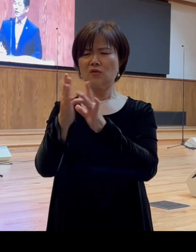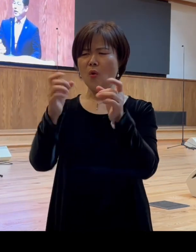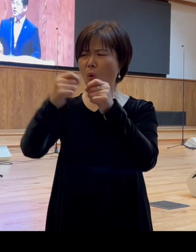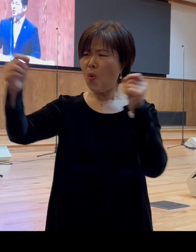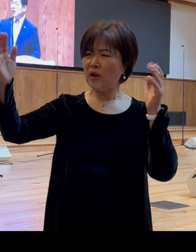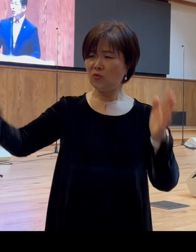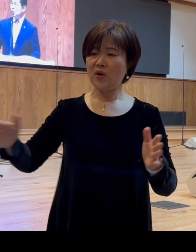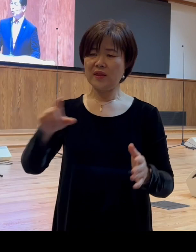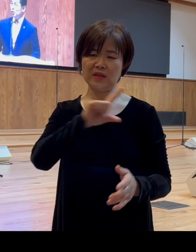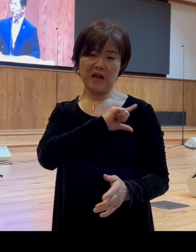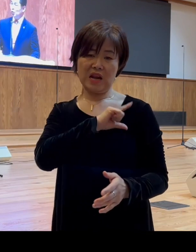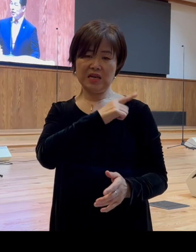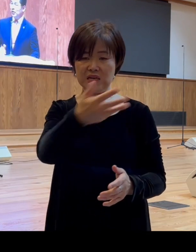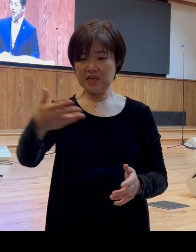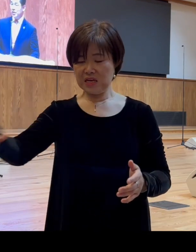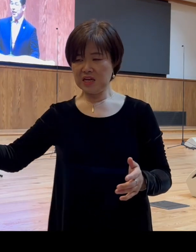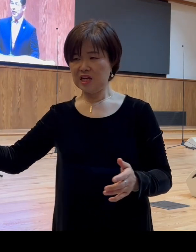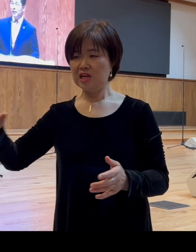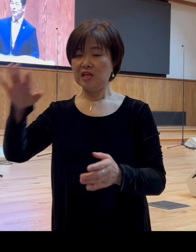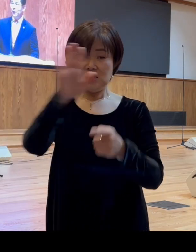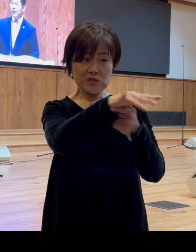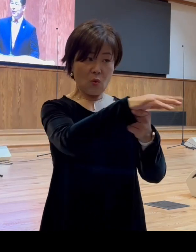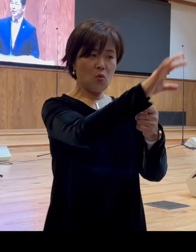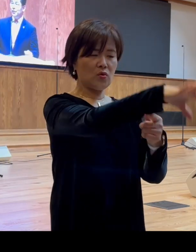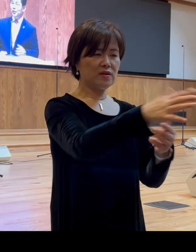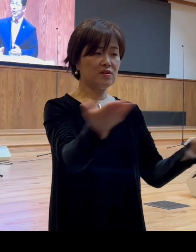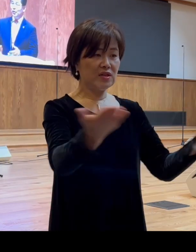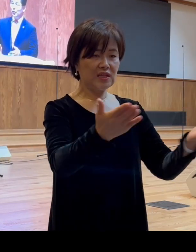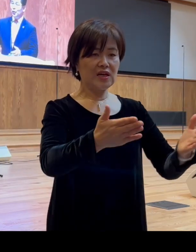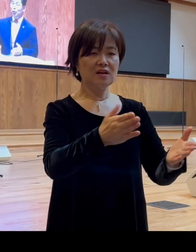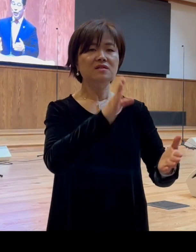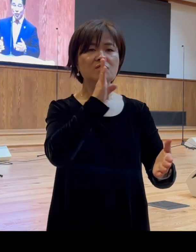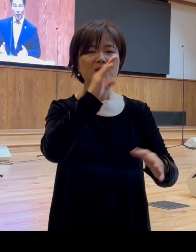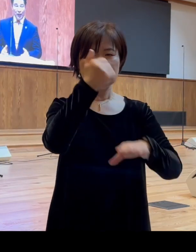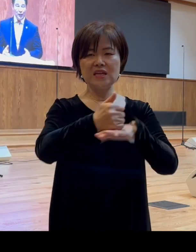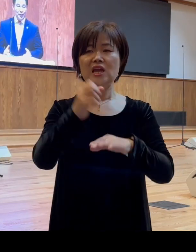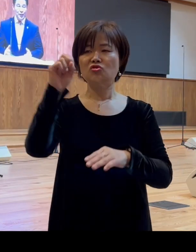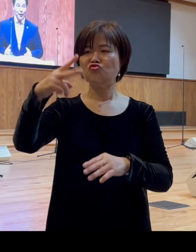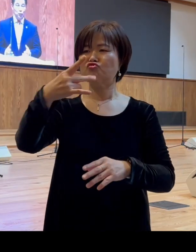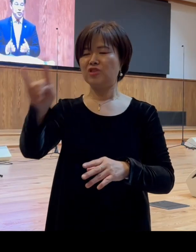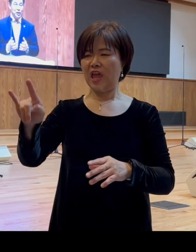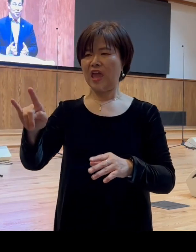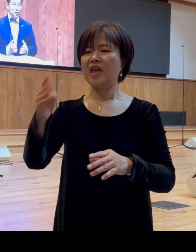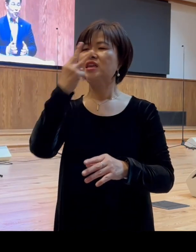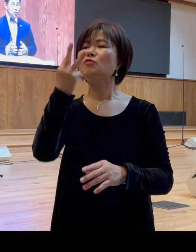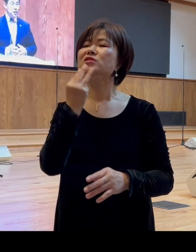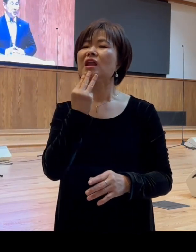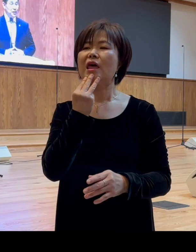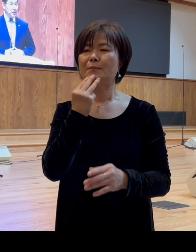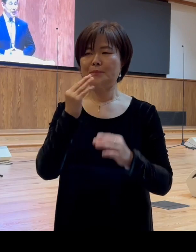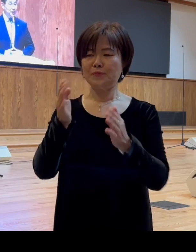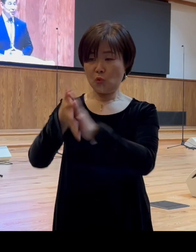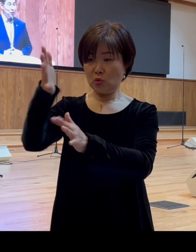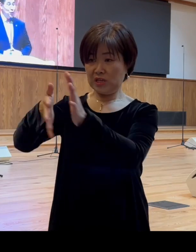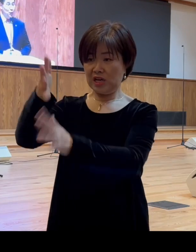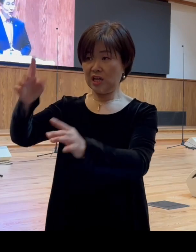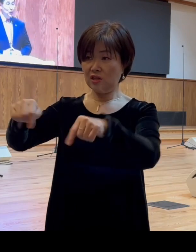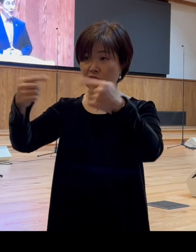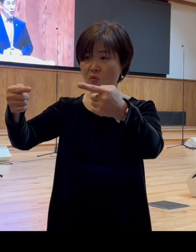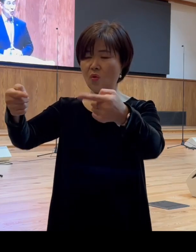지방을 중심으로 사역하시다가 드디어 유대지방 예루살렘에 들어오신다는 이야기를 듣고 적지